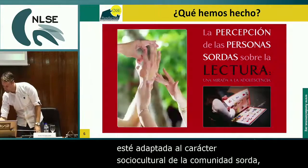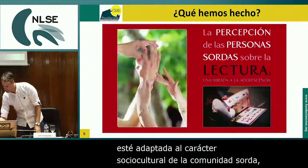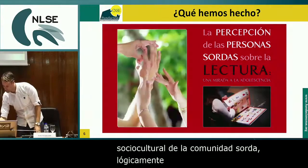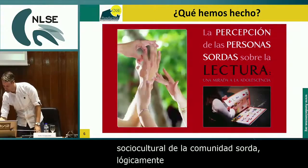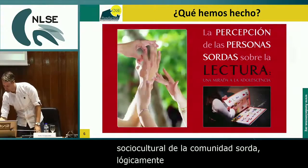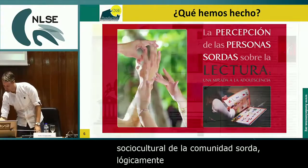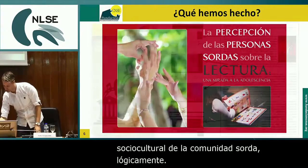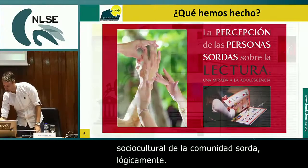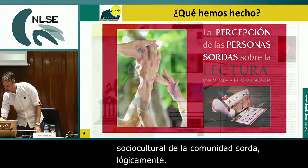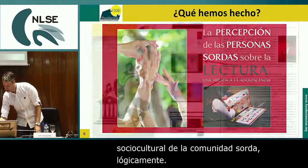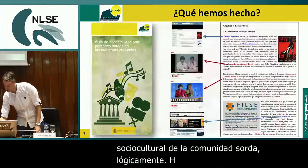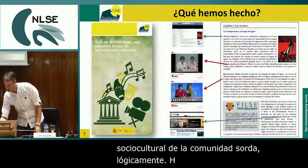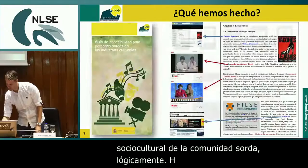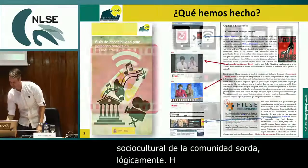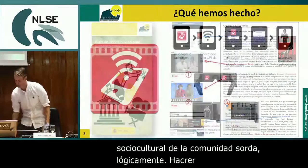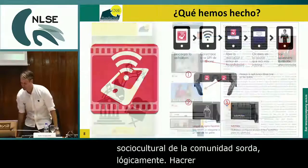compañero David.